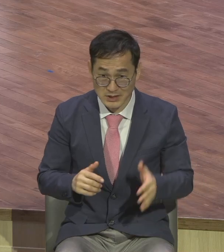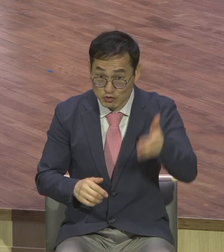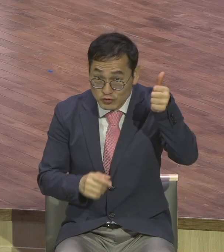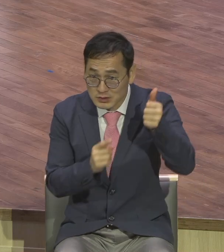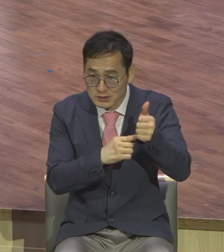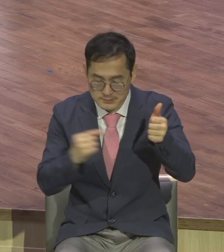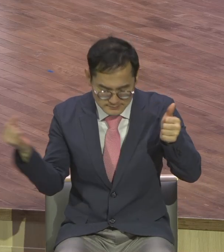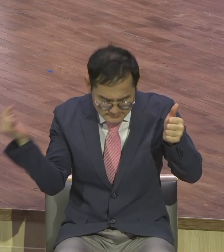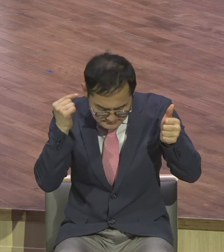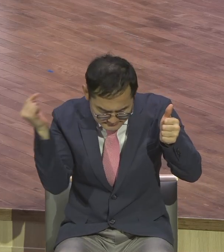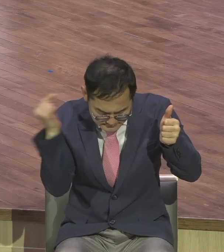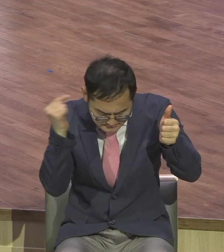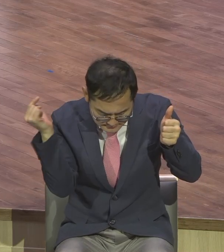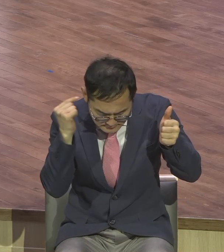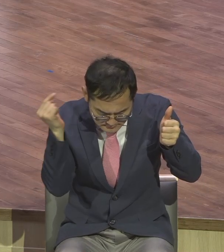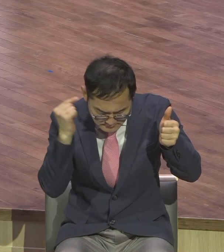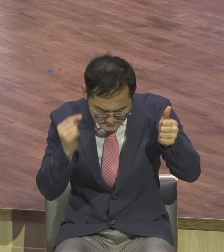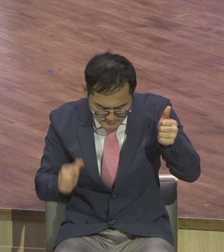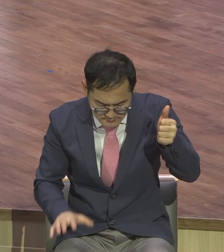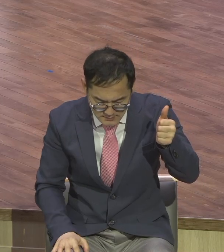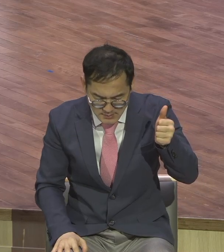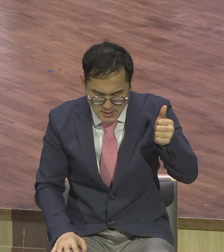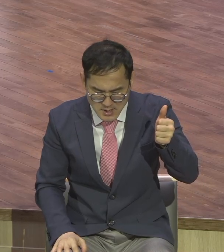주인이 너무 마음이 아팠어요.